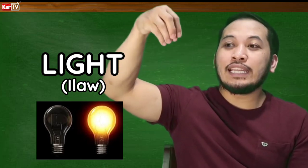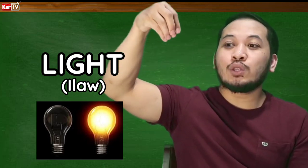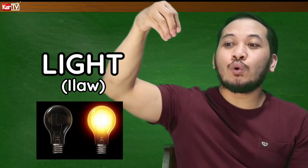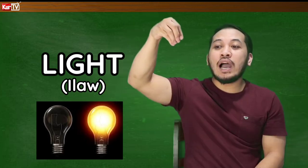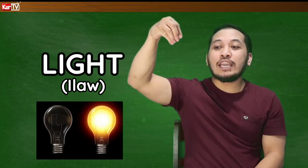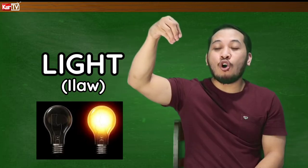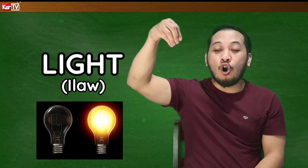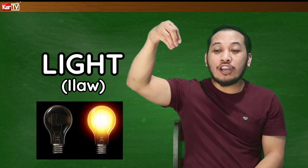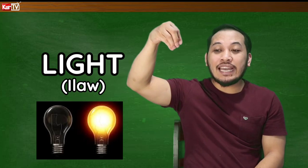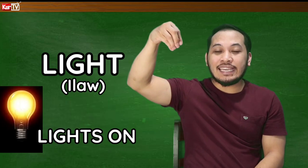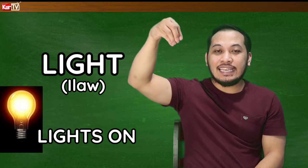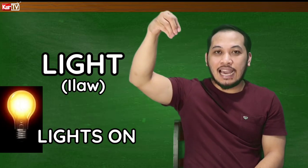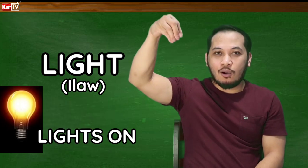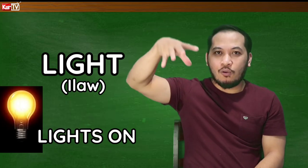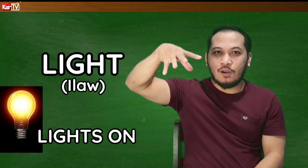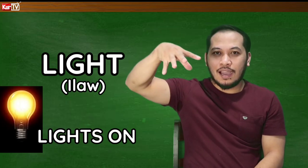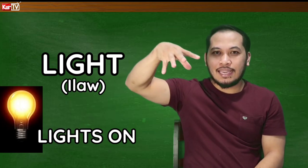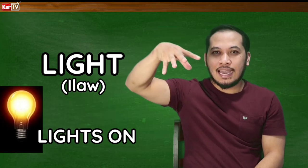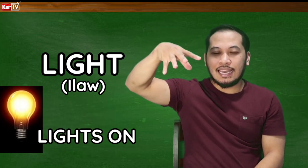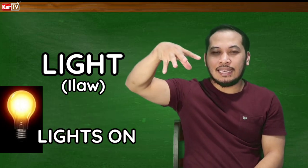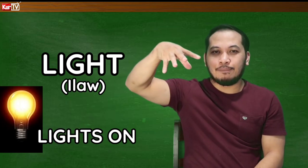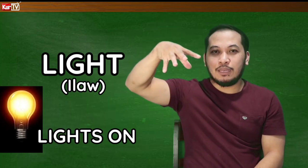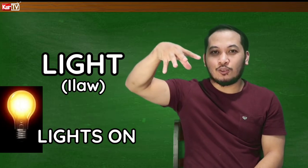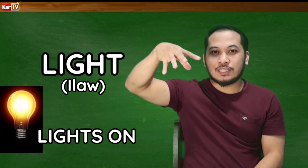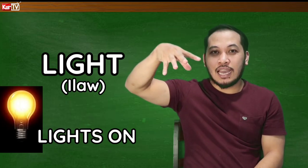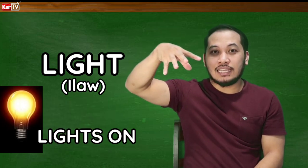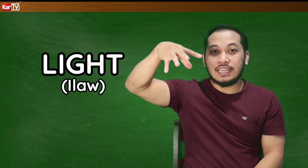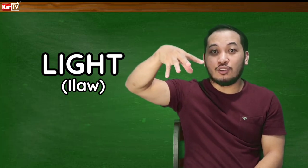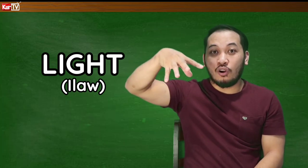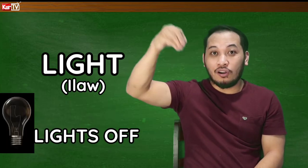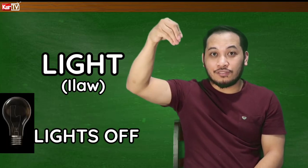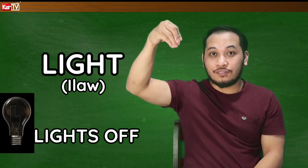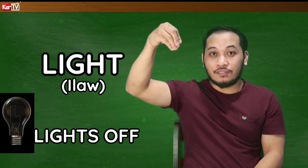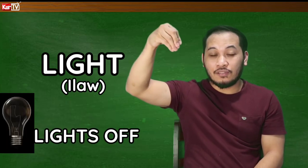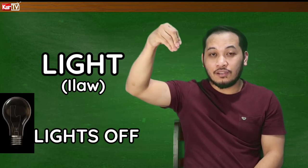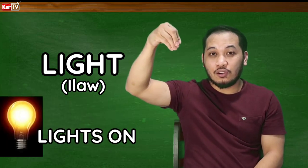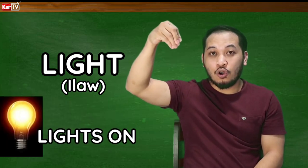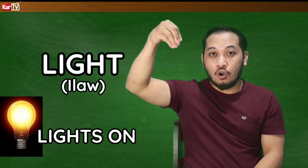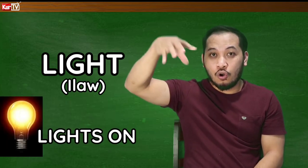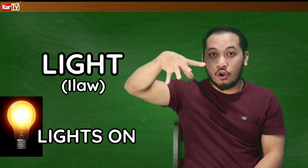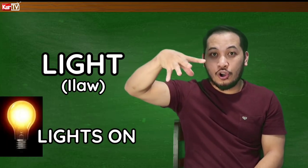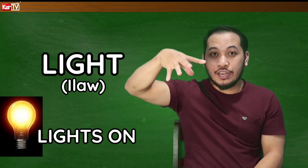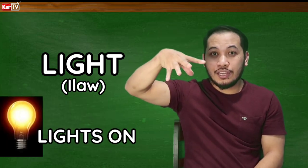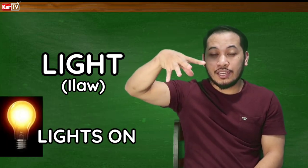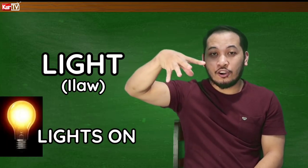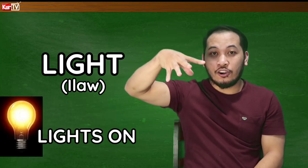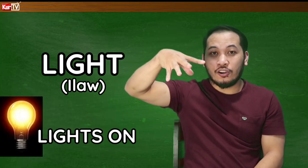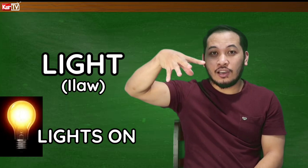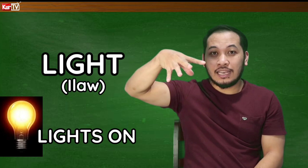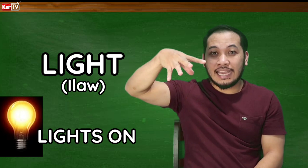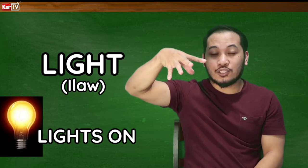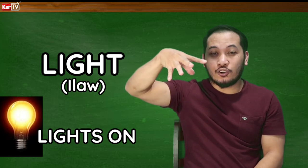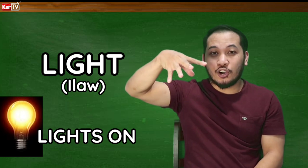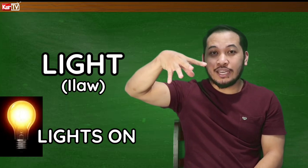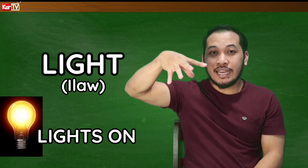Ito ay on na ilaw. Ayan, binuksan, then off. On, lights on,